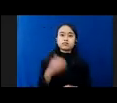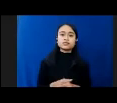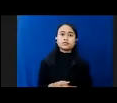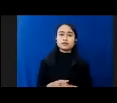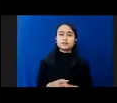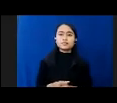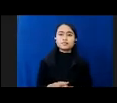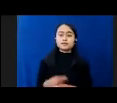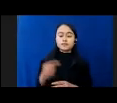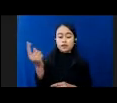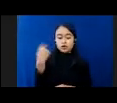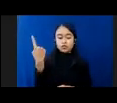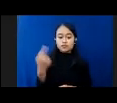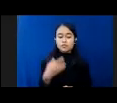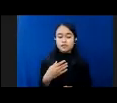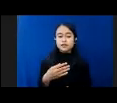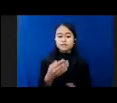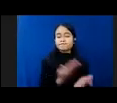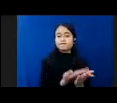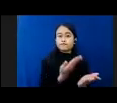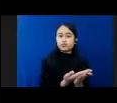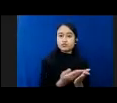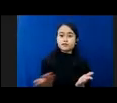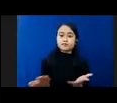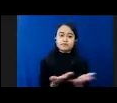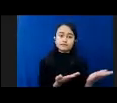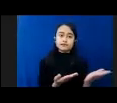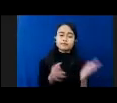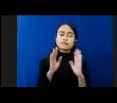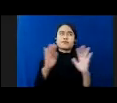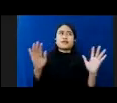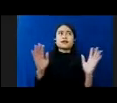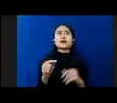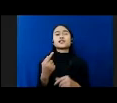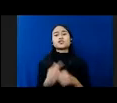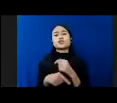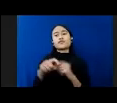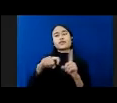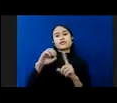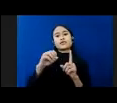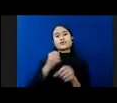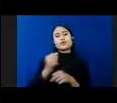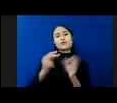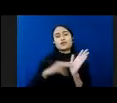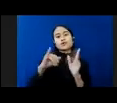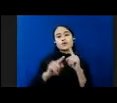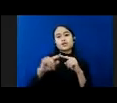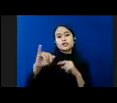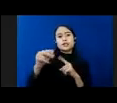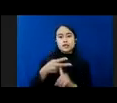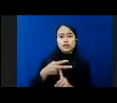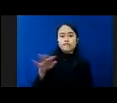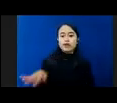Mengungkapkan Faktanya Bahwa Kebanyakan Memang secara Kognitif Anak Tidak Memiliki Informasi Tentang Relasi Yang